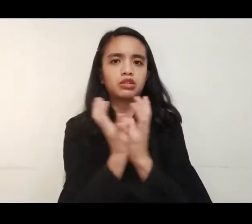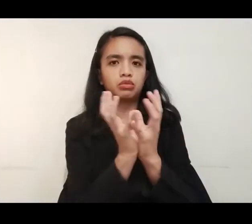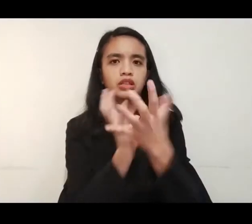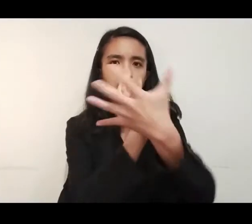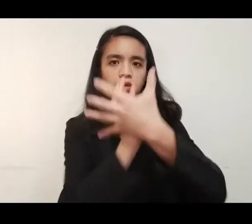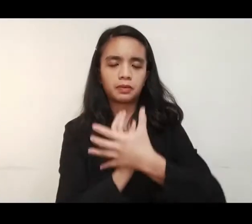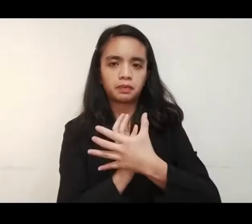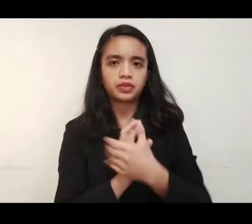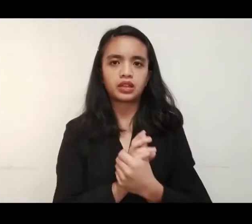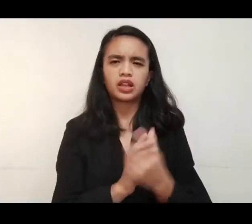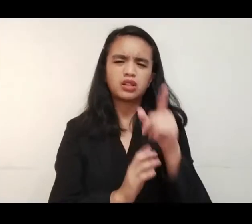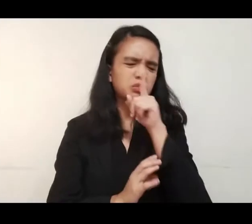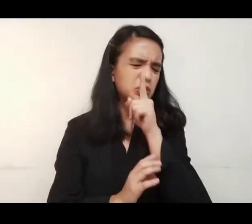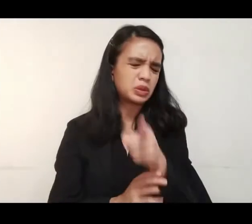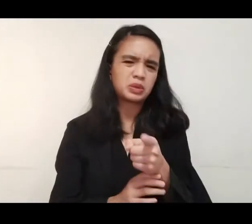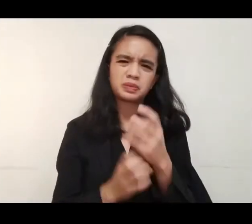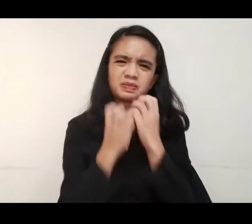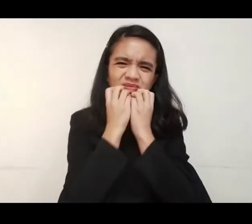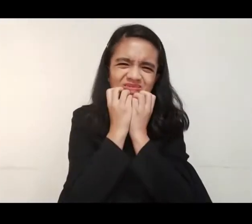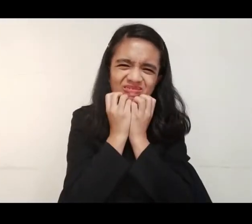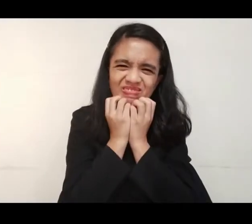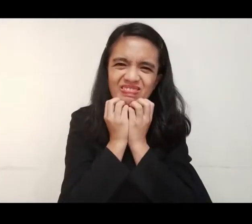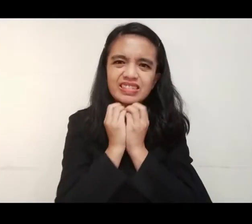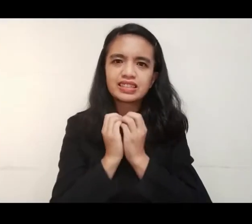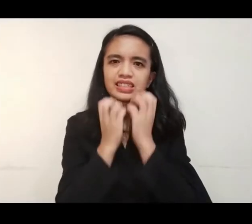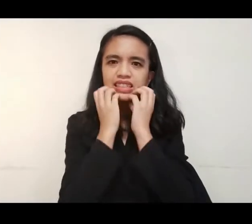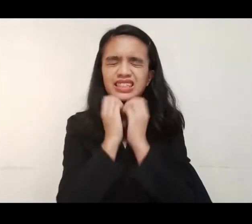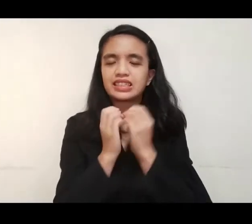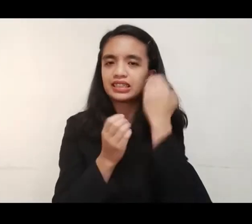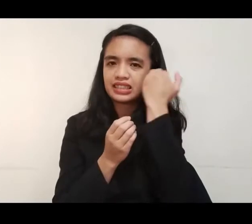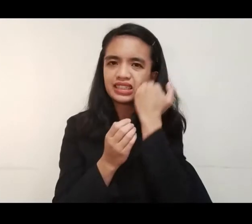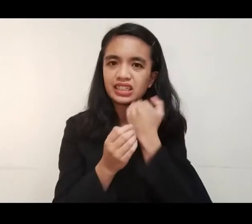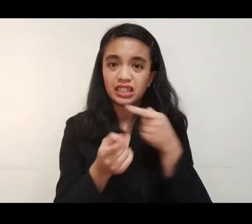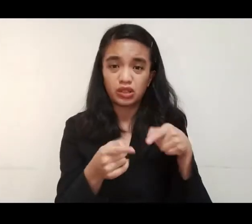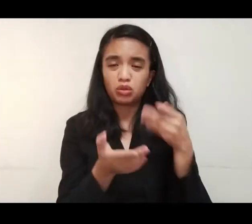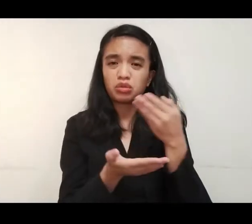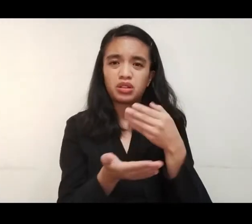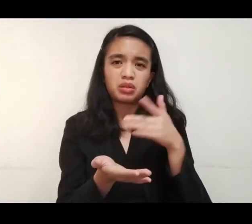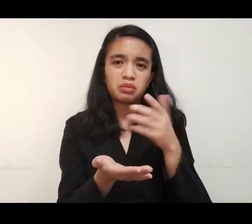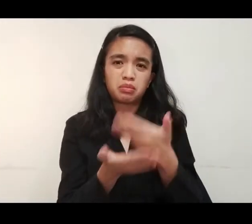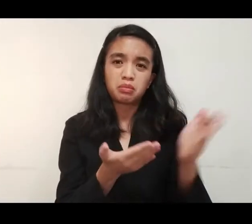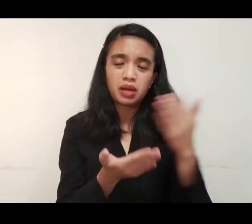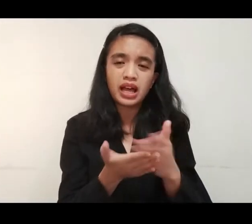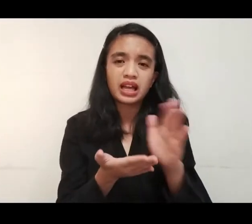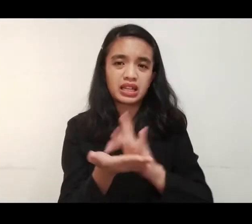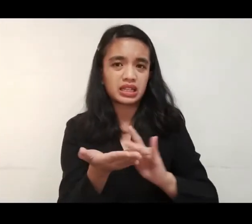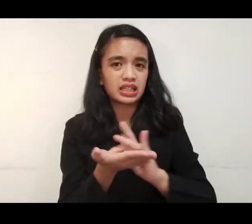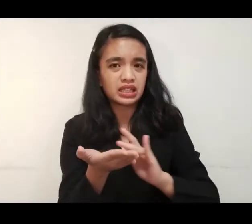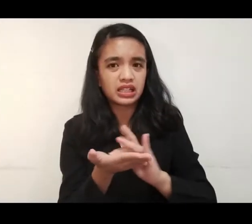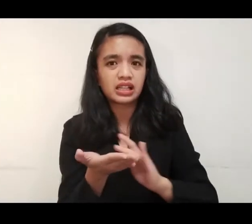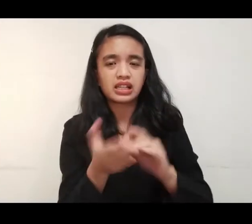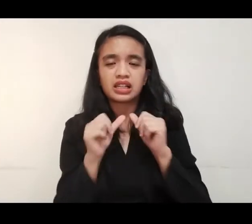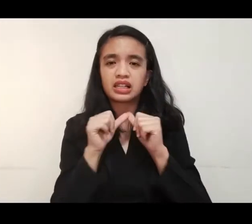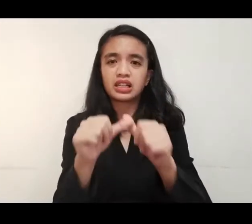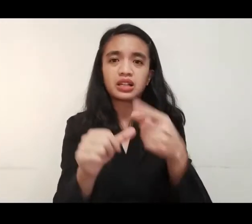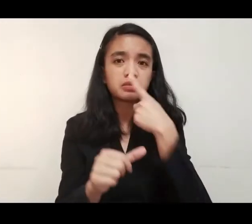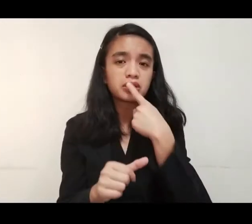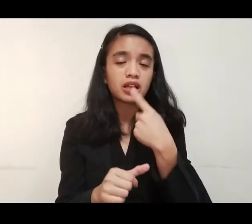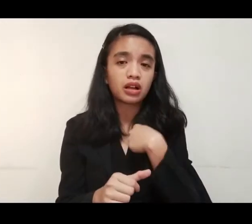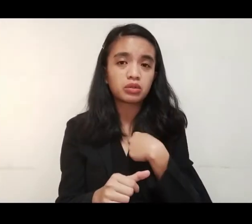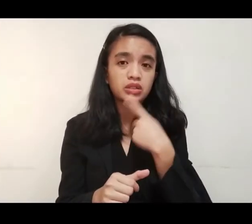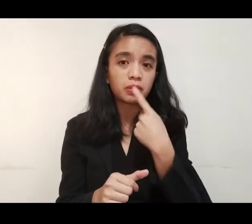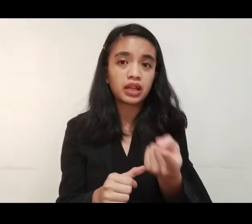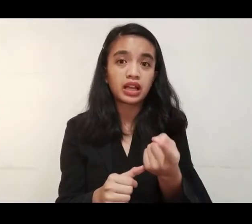sa general community quarantine. Gipit na gipit talaga lalo ngayon. Ito, pambili ng gamot ko, maintenance